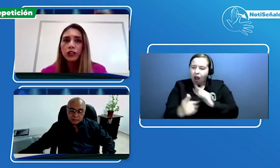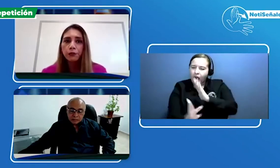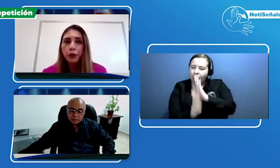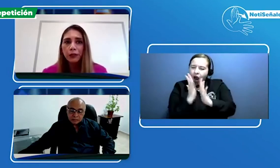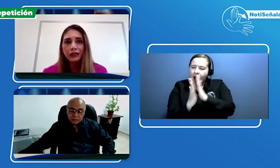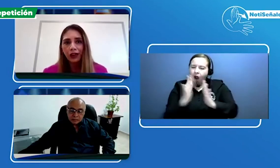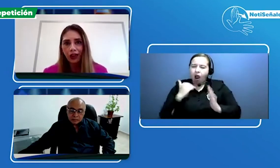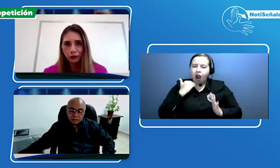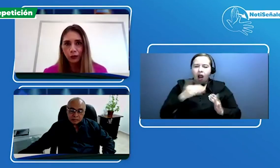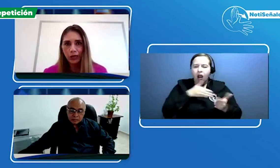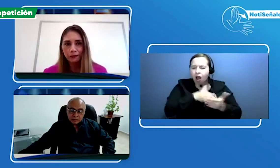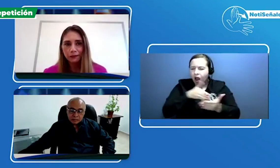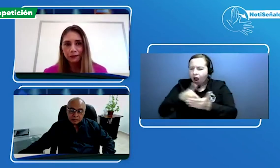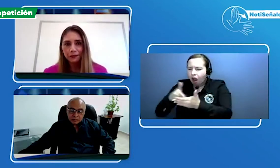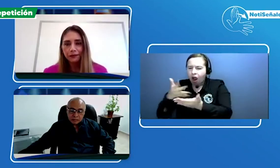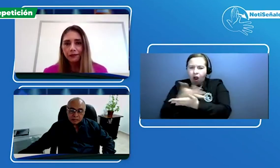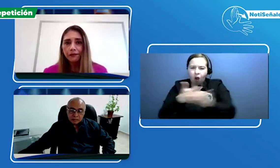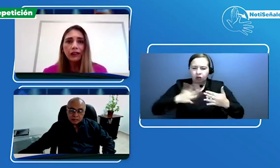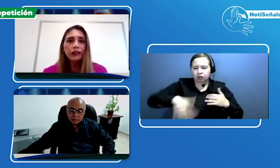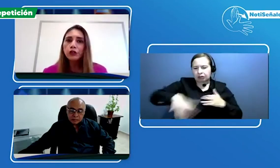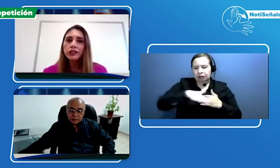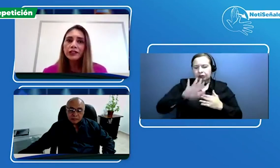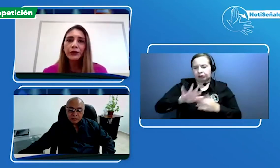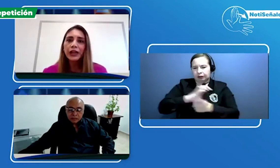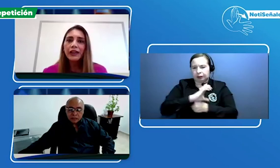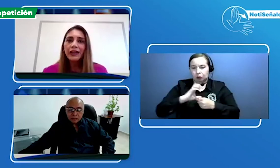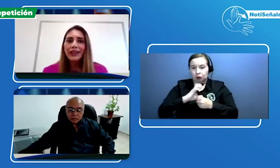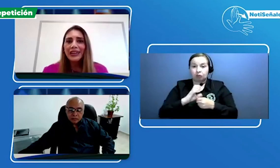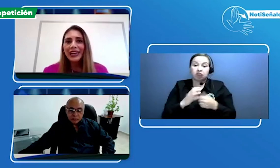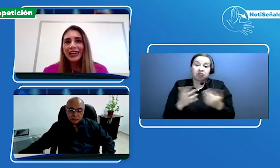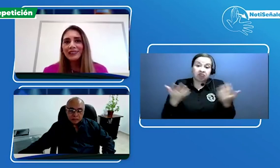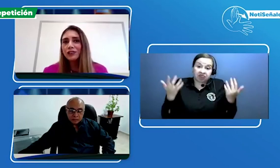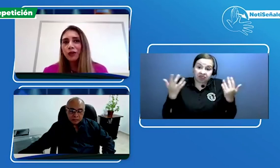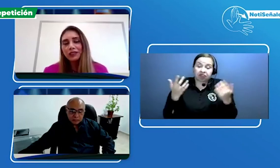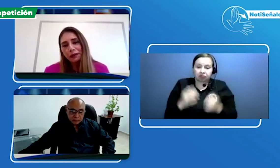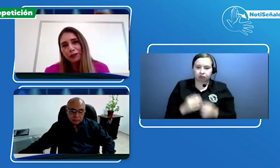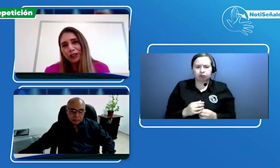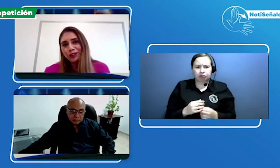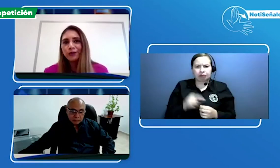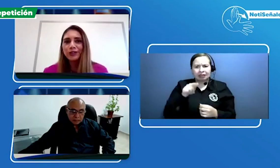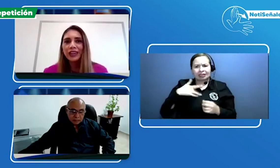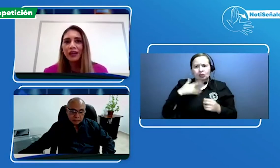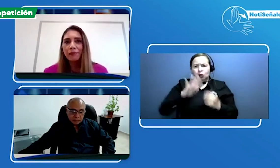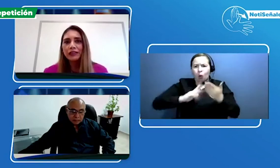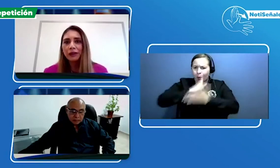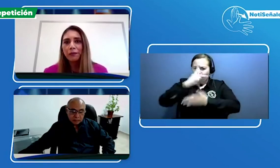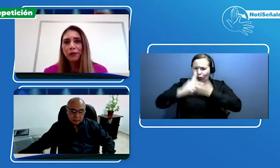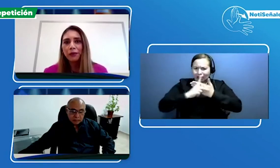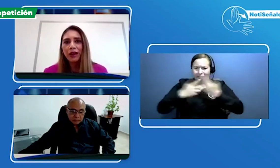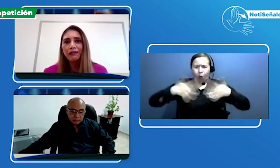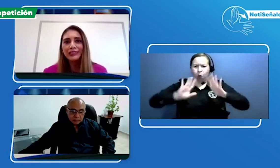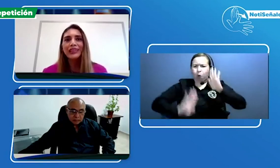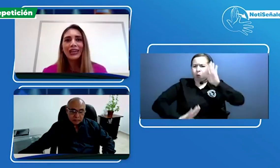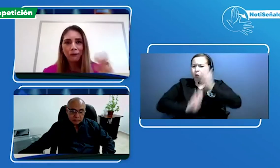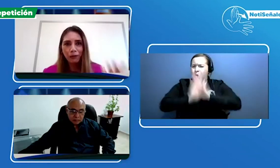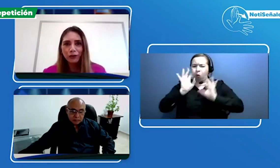propias de cada ciudad. Entonces, creo que el éxito de este proyecto no sería, pues, tampoco viable sin el apoyo